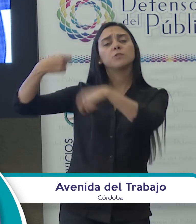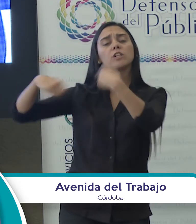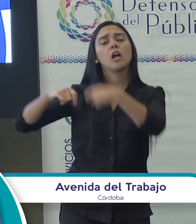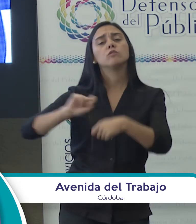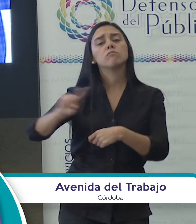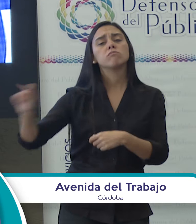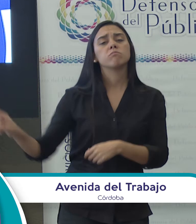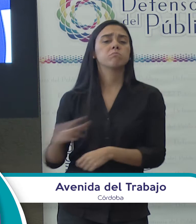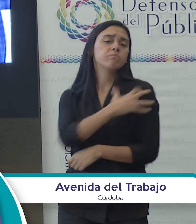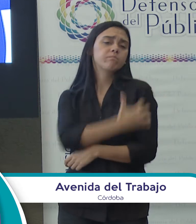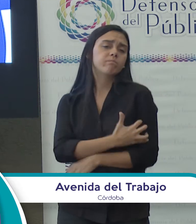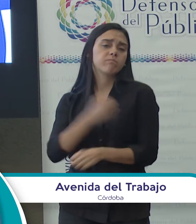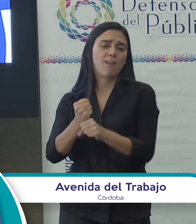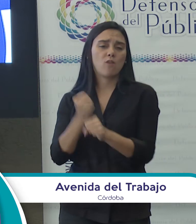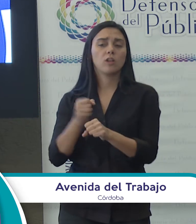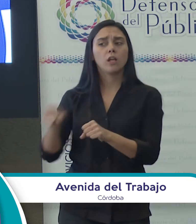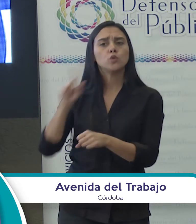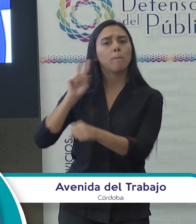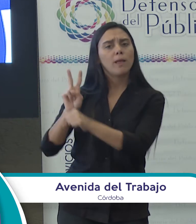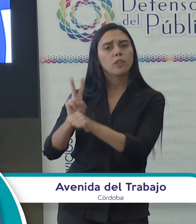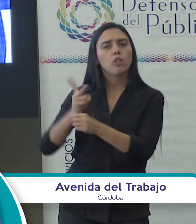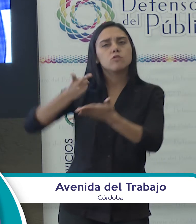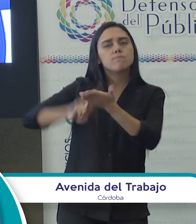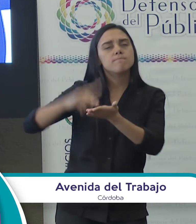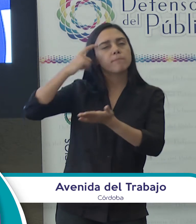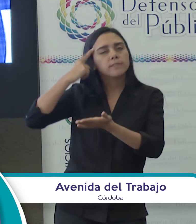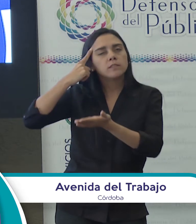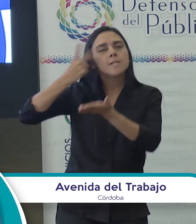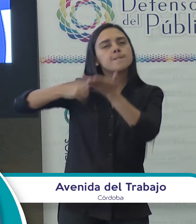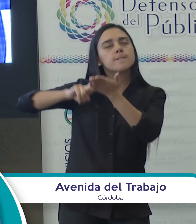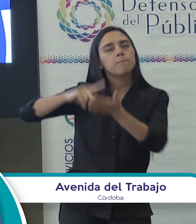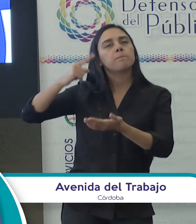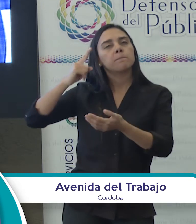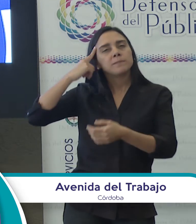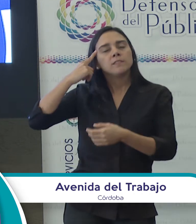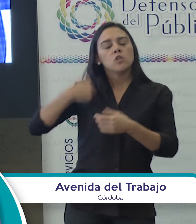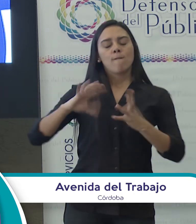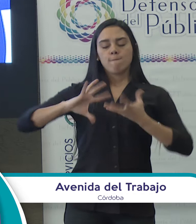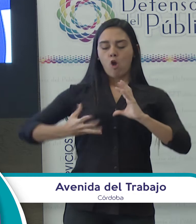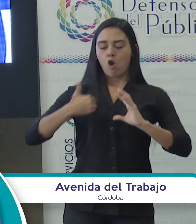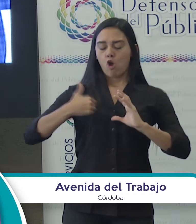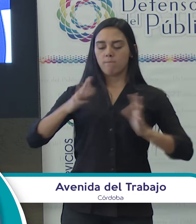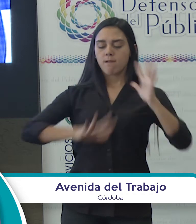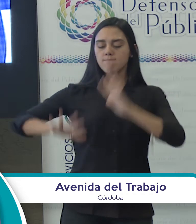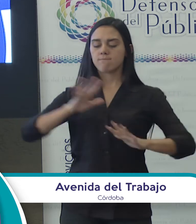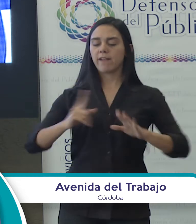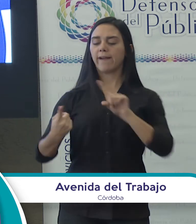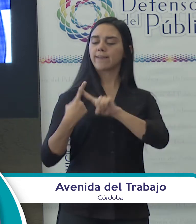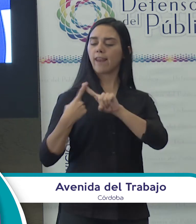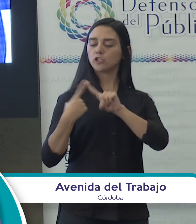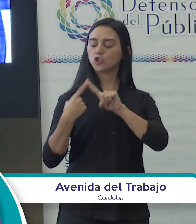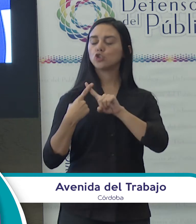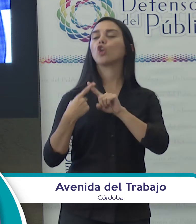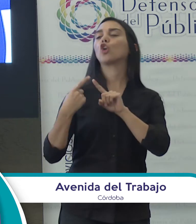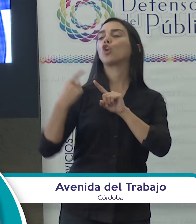laboral. Esto nos mantiene pensándonos y repensándonos sobre qué tipo de organización y relaciones laborales queremos y